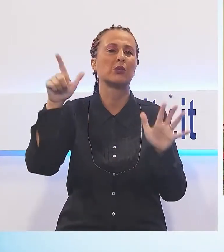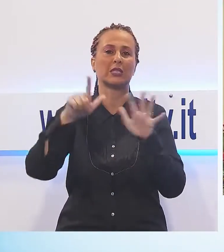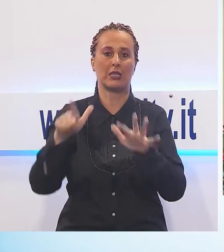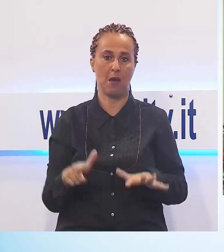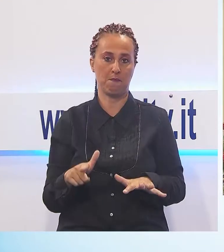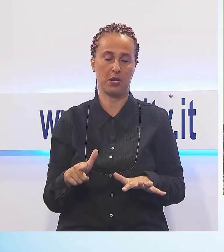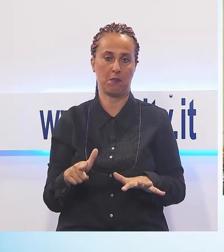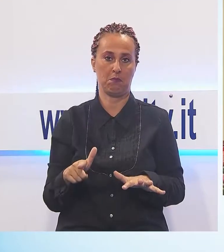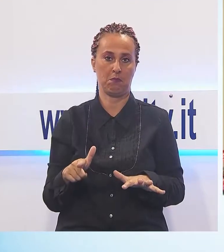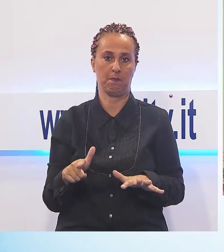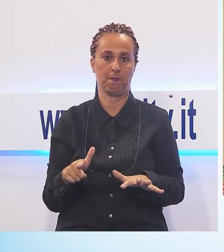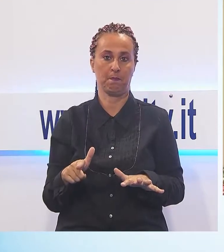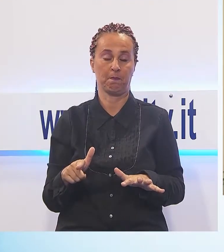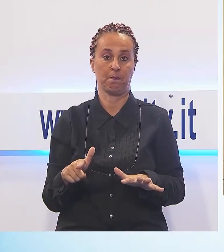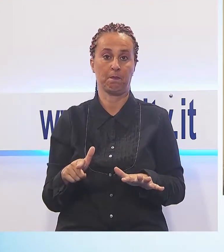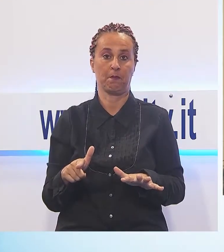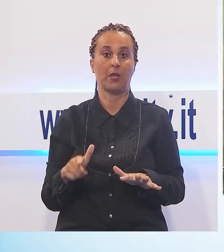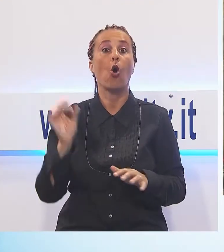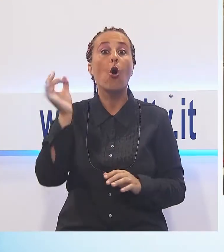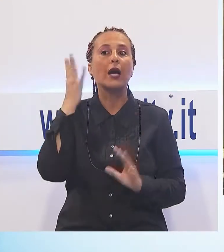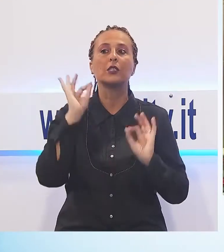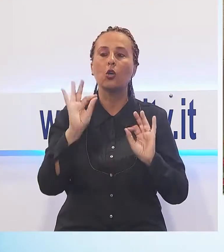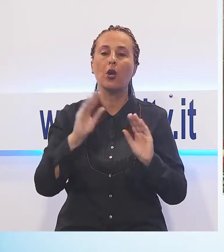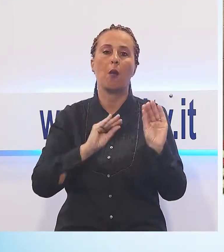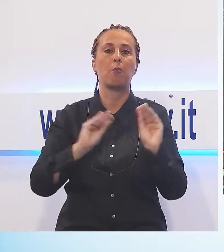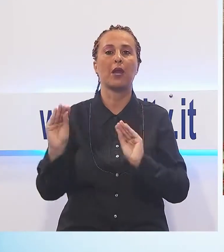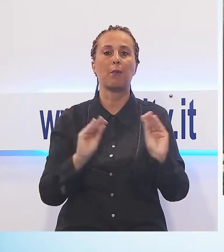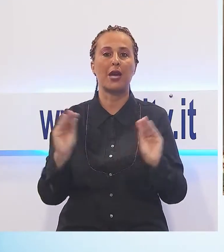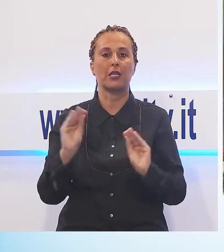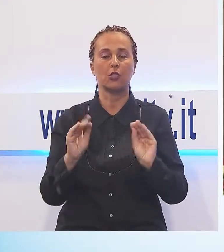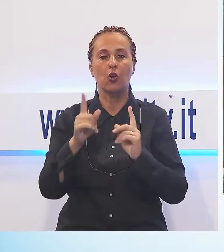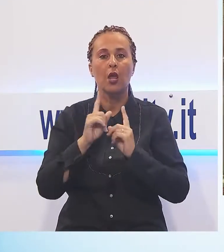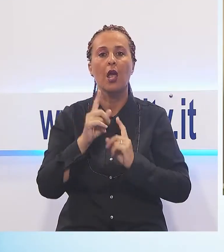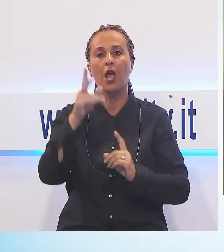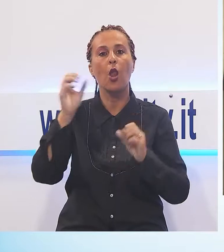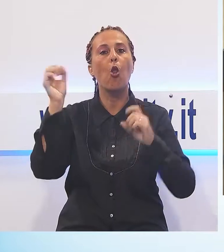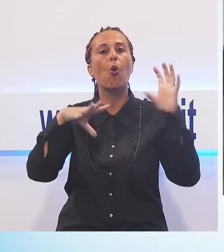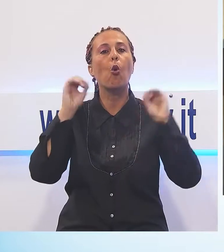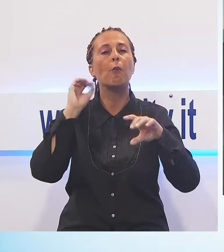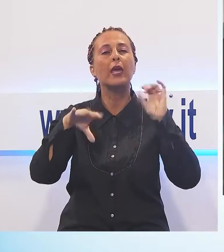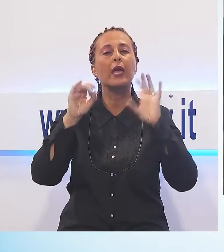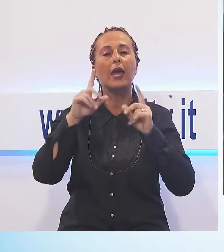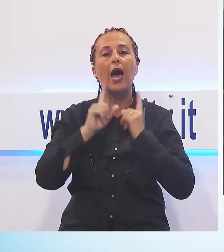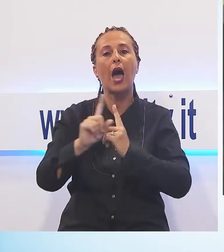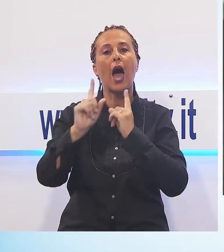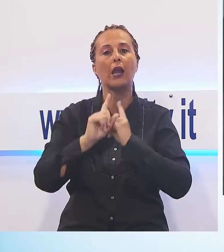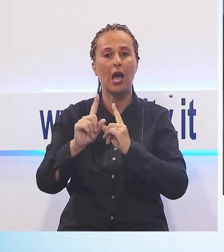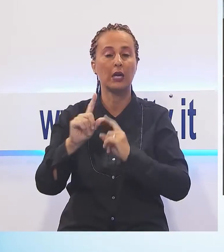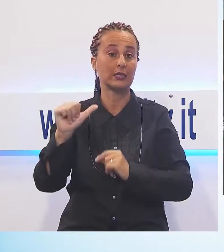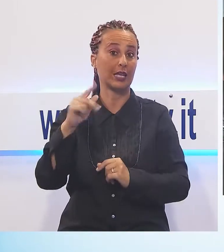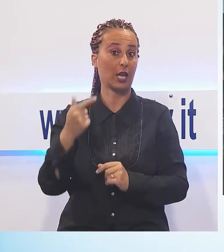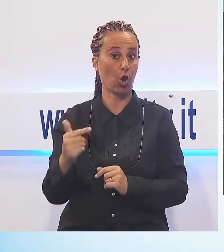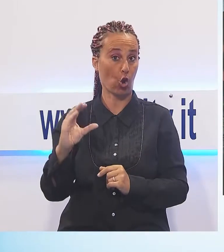oltretutto in occasione della preparazione della luminara di Santa Croce, una festa che identifica la nostra città.